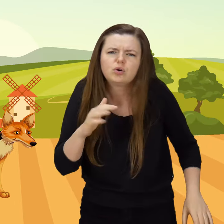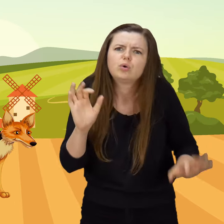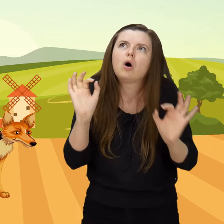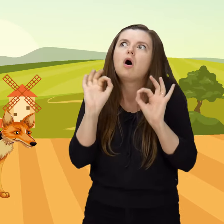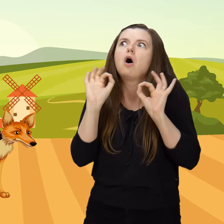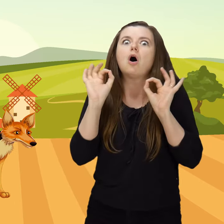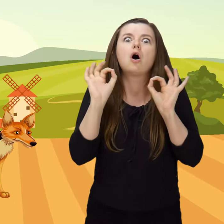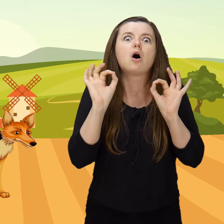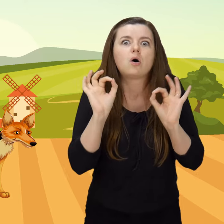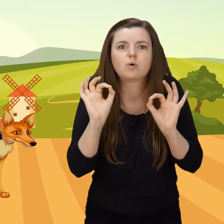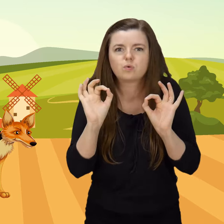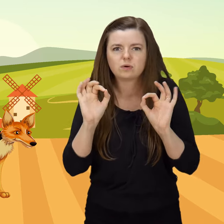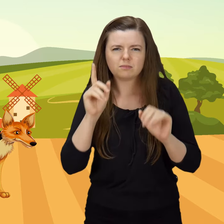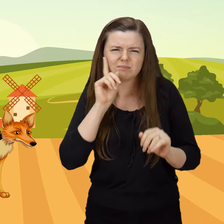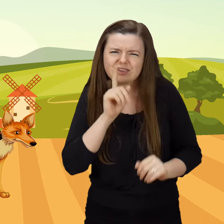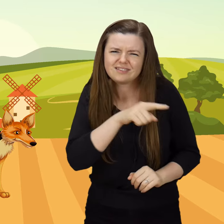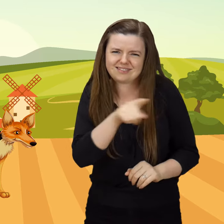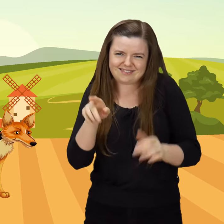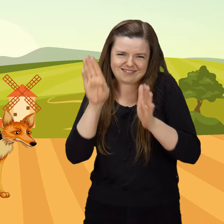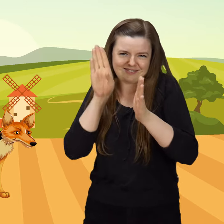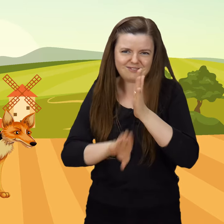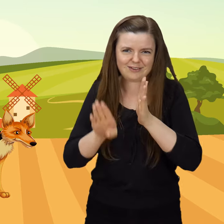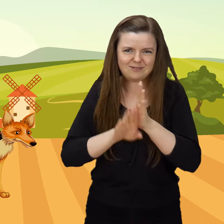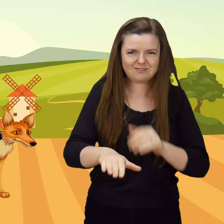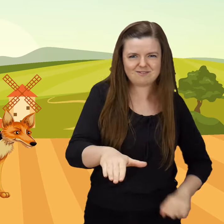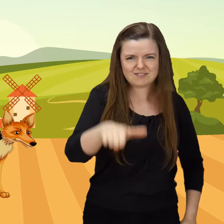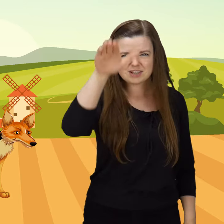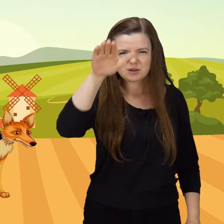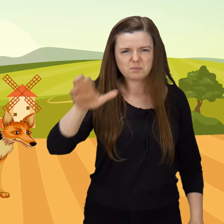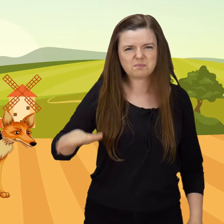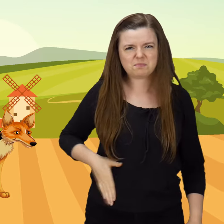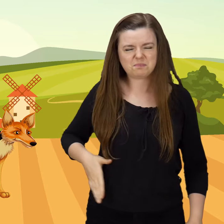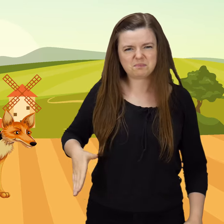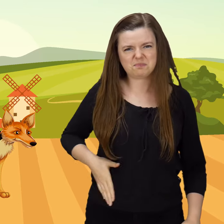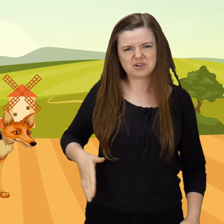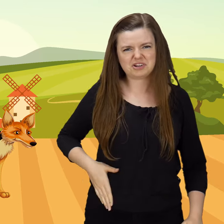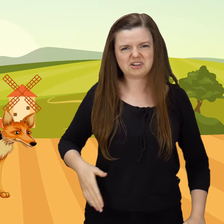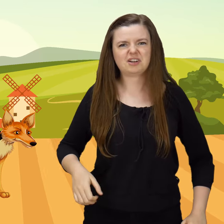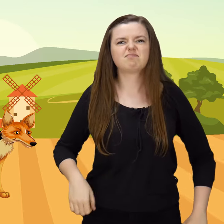straszna nowina. To jest tylko większa psina.